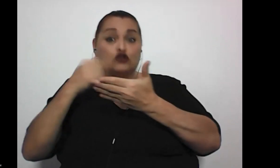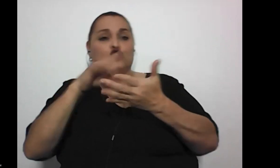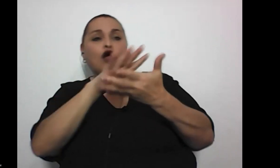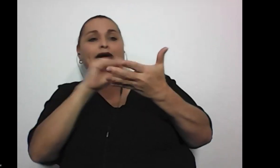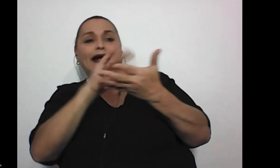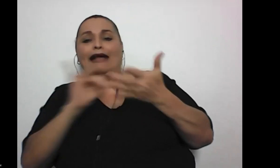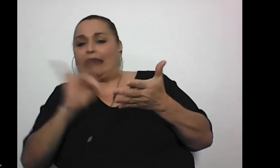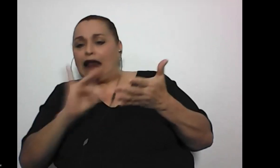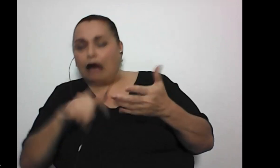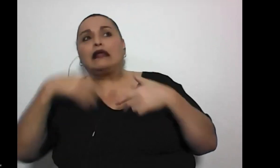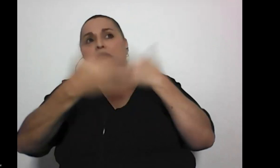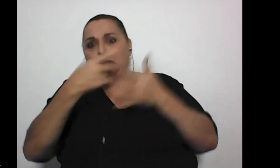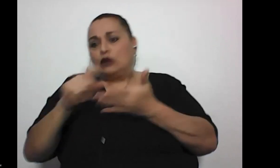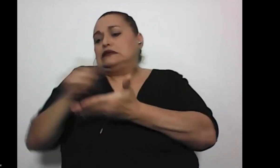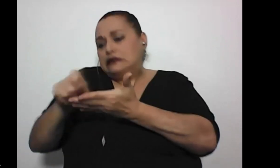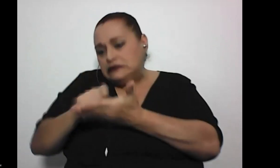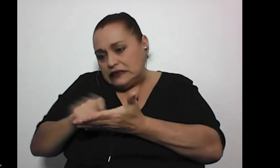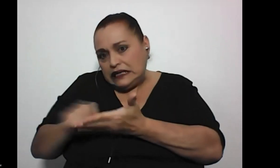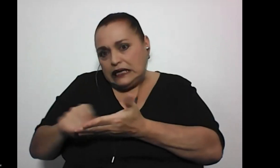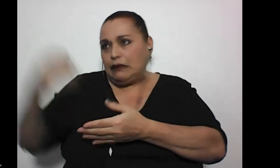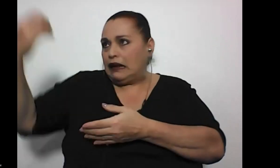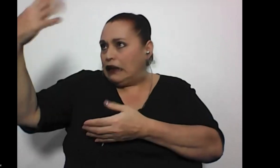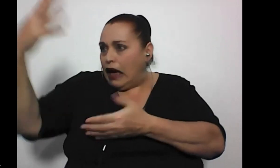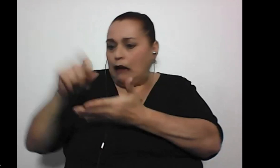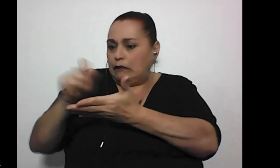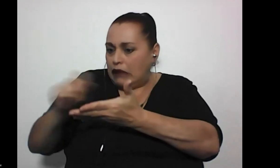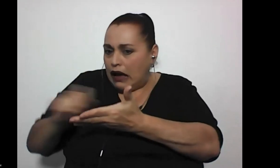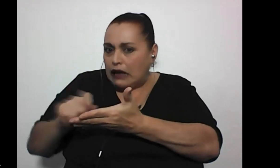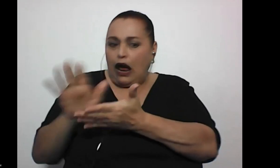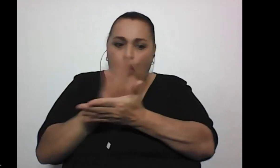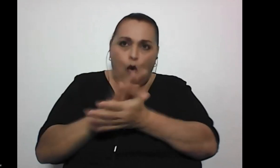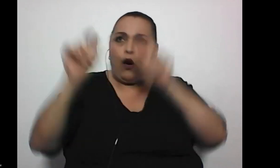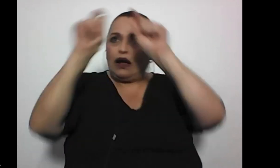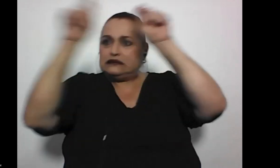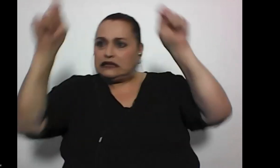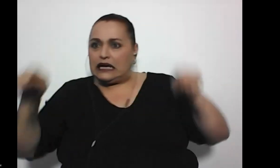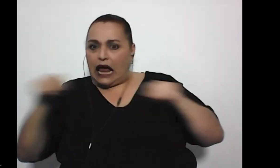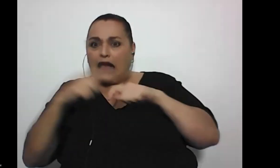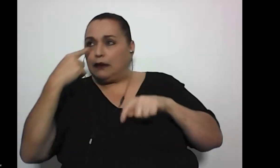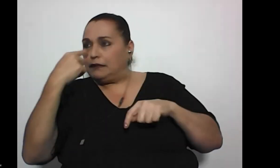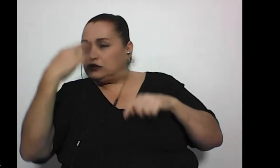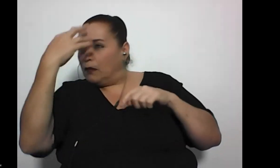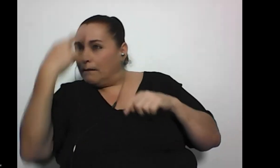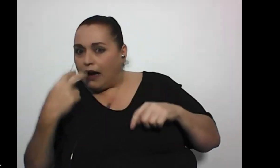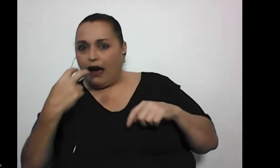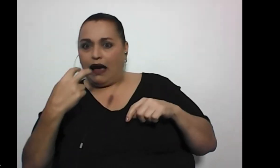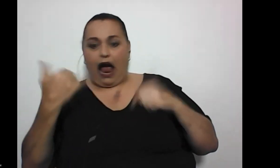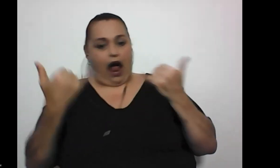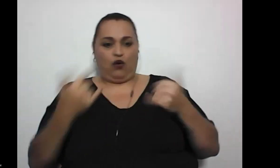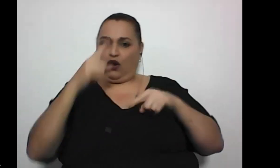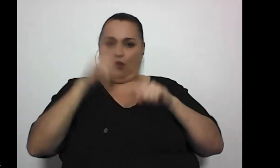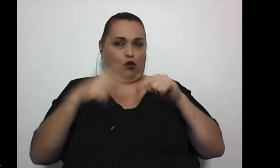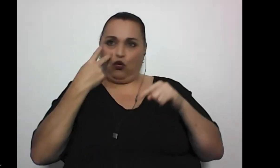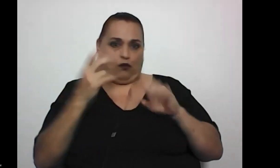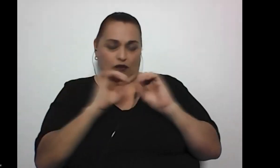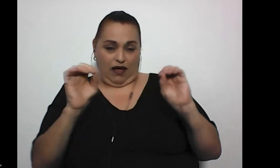luego llegar a transcribirlas a la par de una lámpara con pilot con hojas gigantes porque yo soy de baja visión, ¿verdad? Ya ahora sí no puedo hacer eso, casi no veo